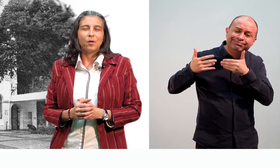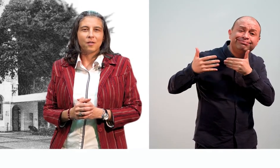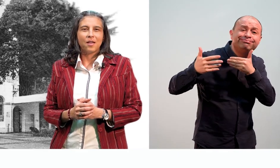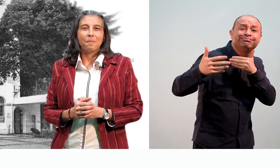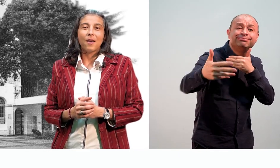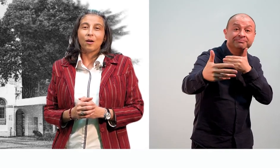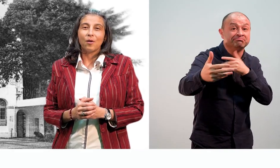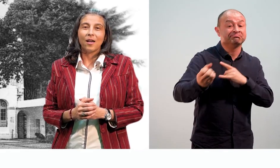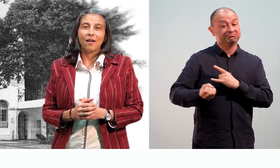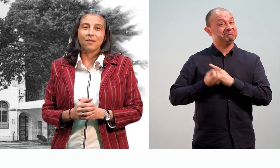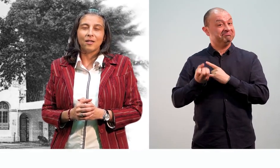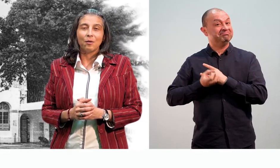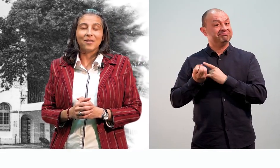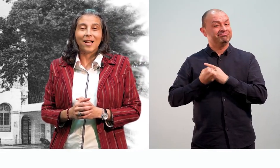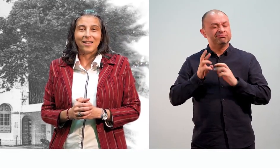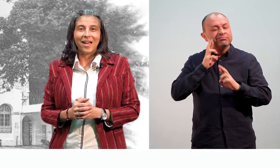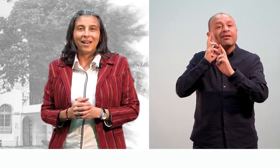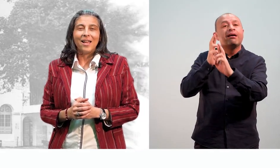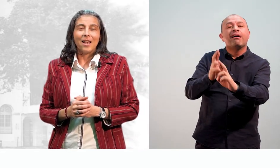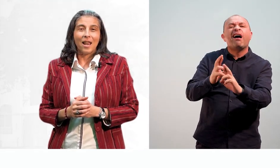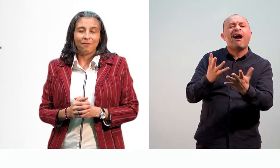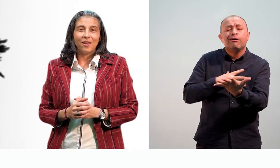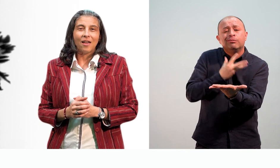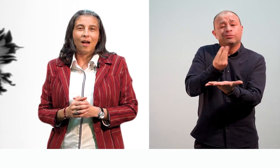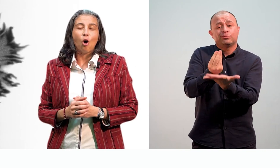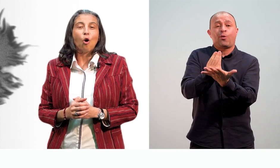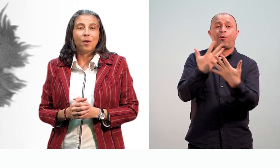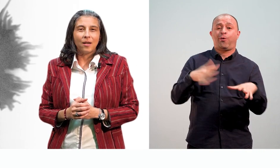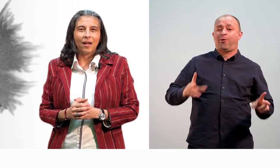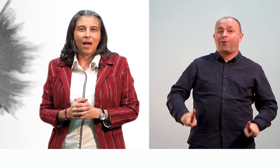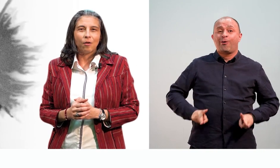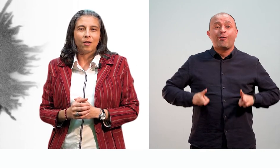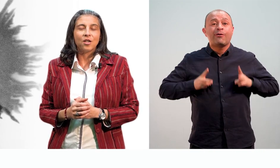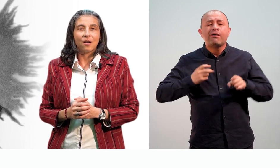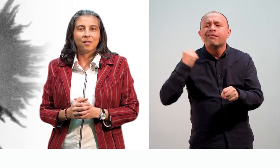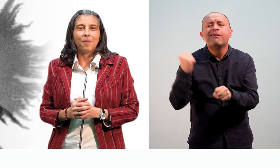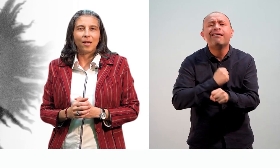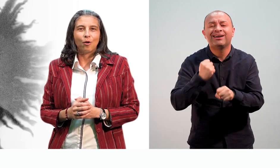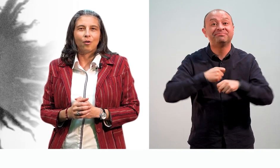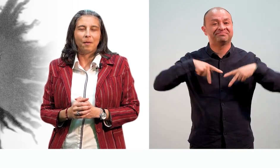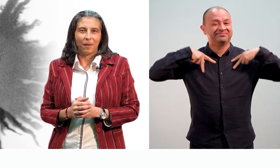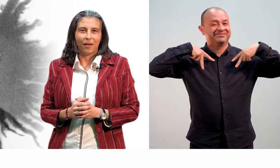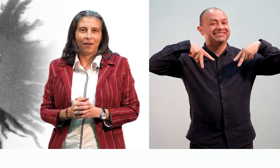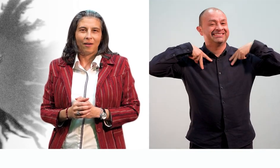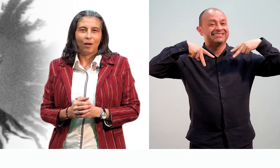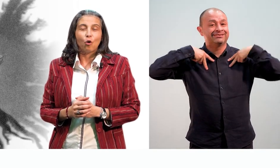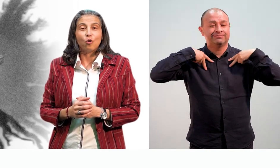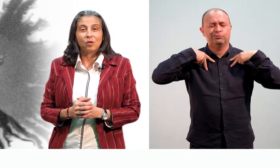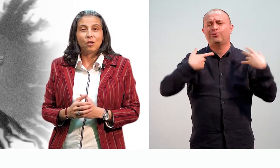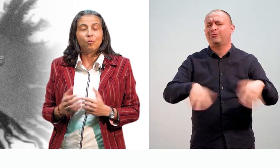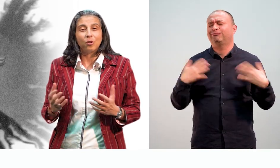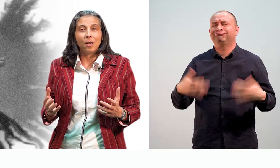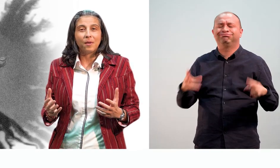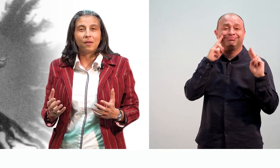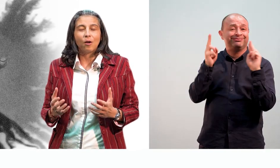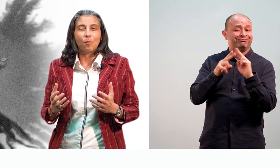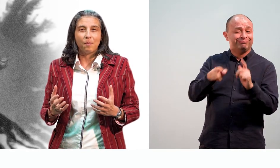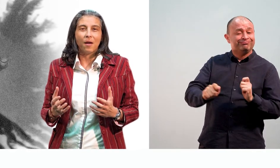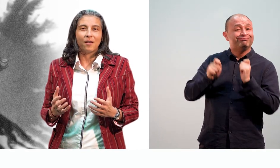university has decided to exalt the life, work and legacy of Charles Michael LePay, known worldwide as the father